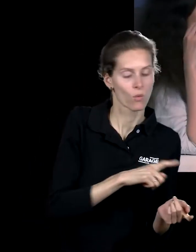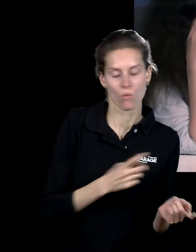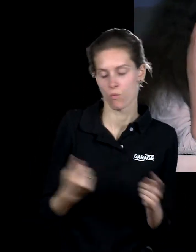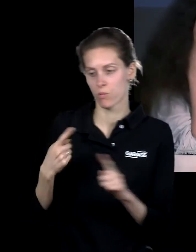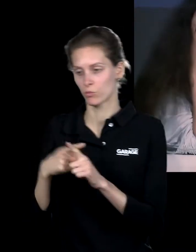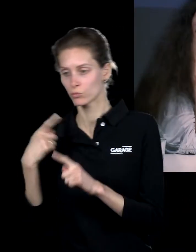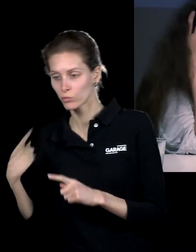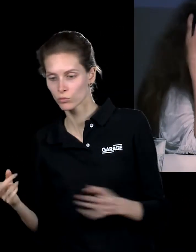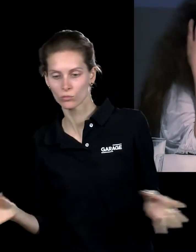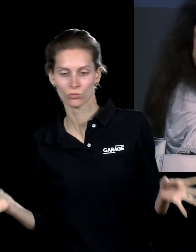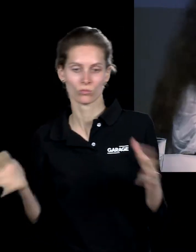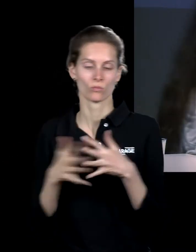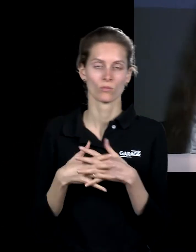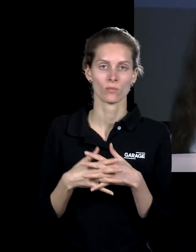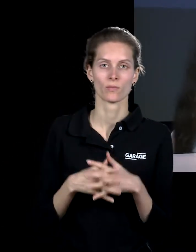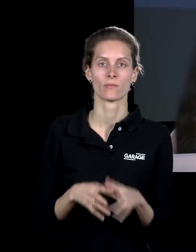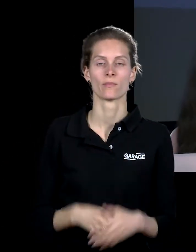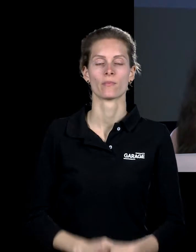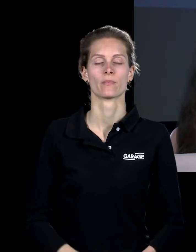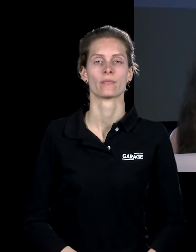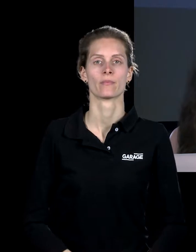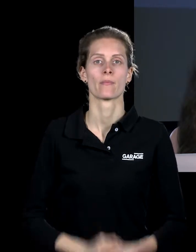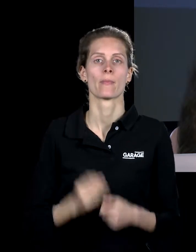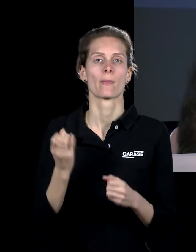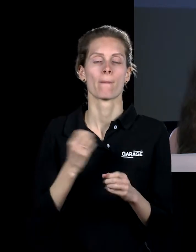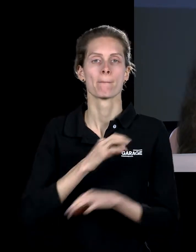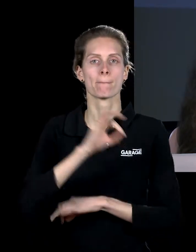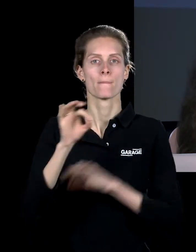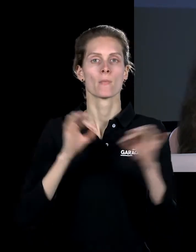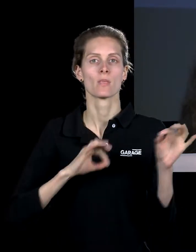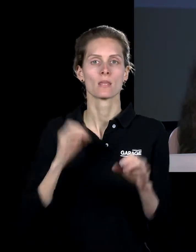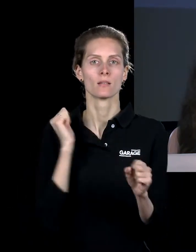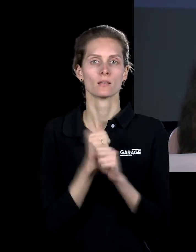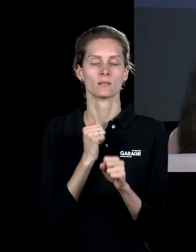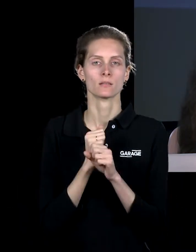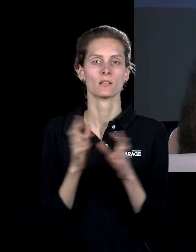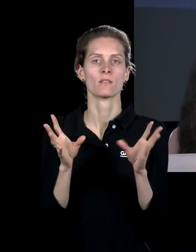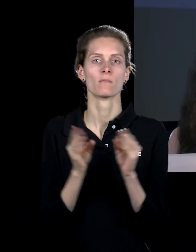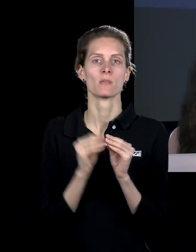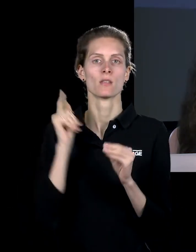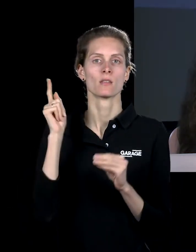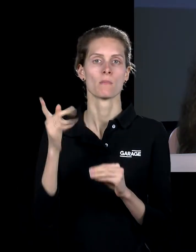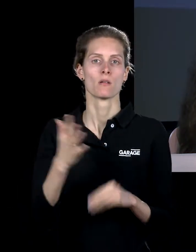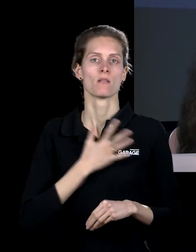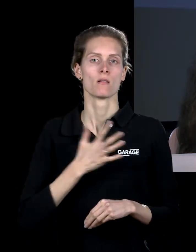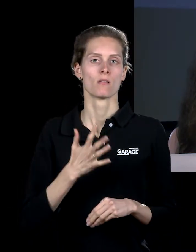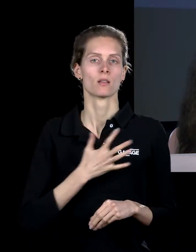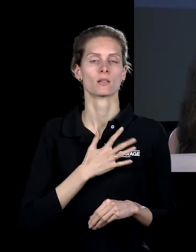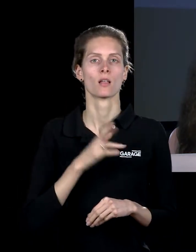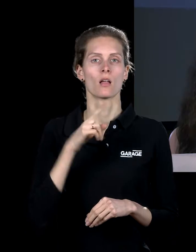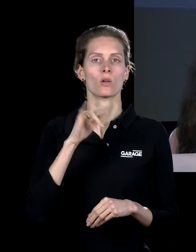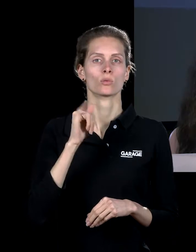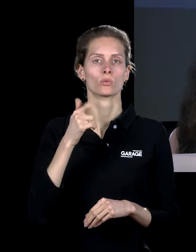сюжетов Юига. Вот такой вот проект, который он сделал вместе с канадским писателем Дугласом Копландом,